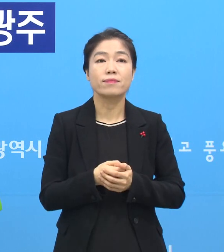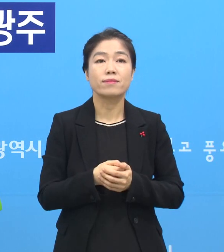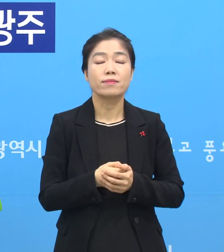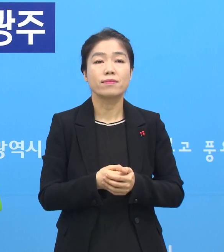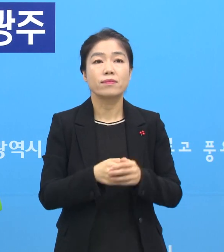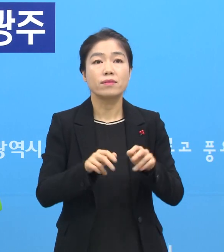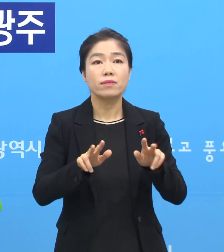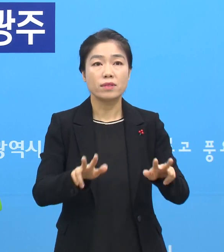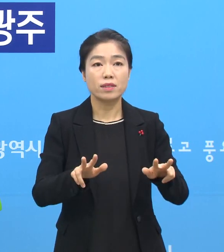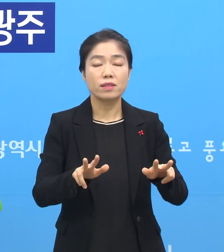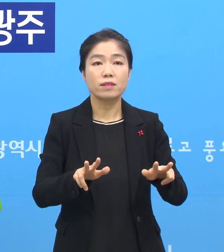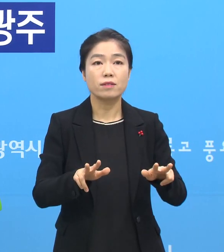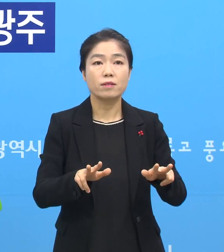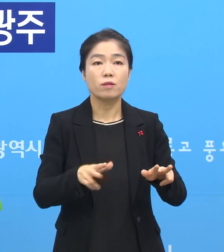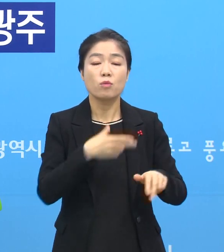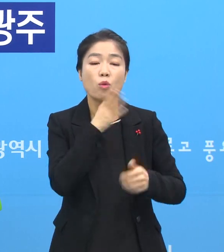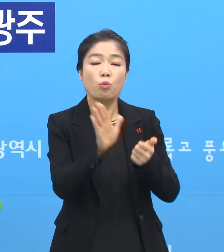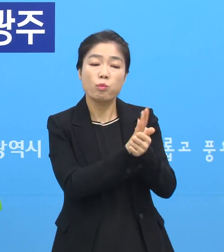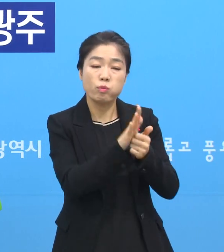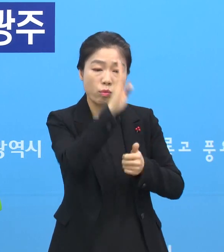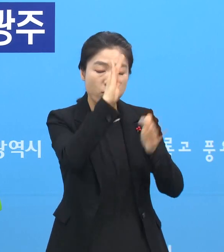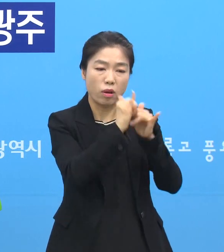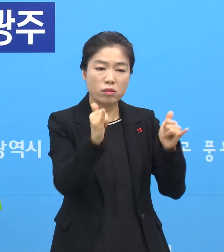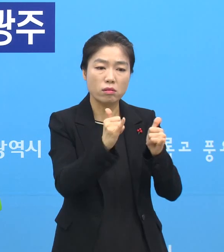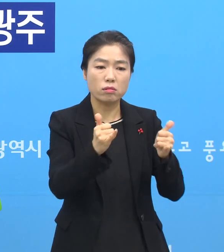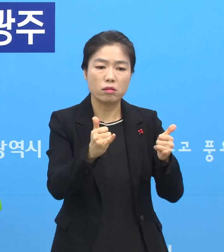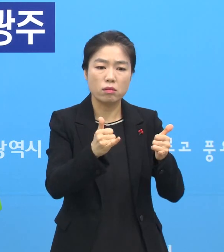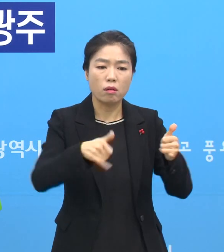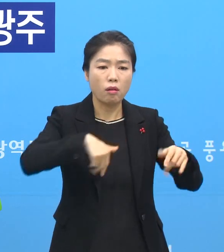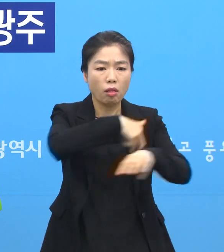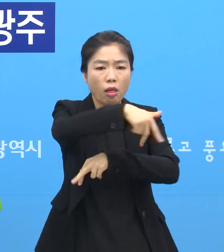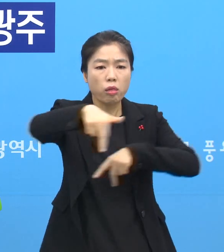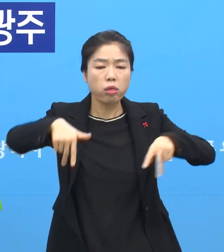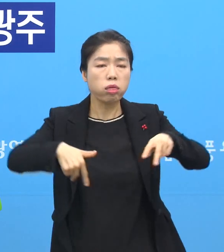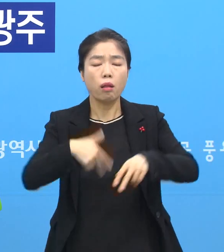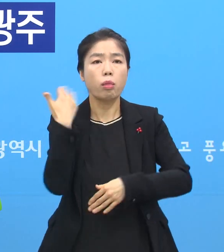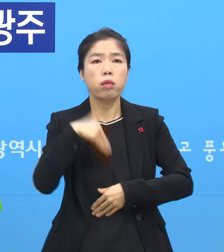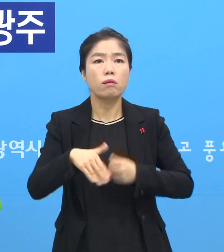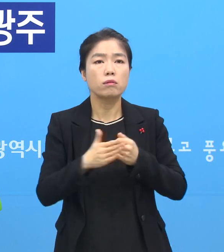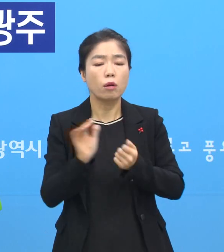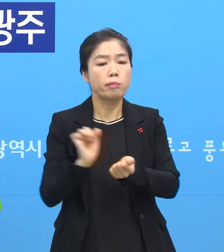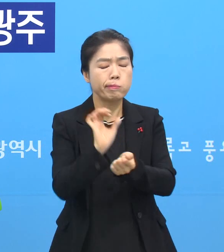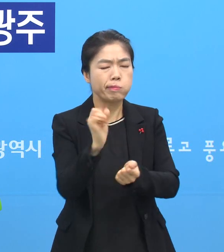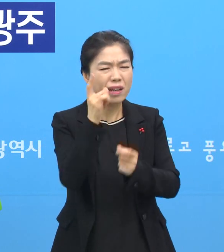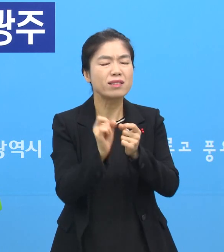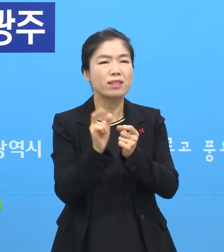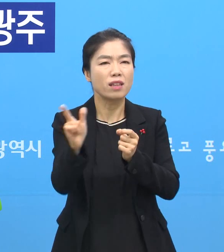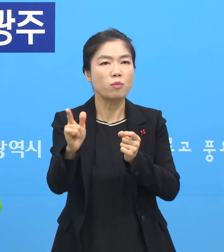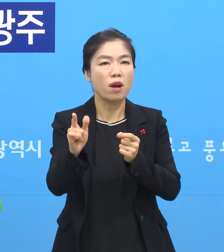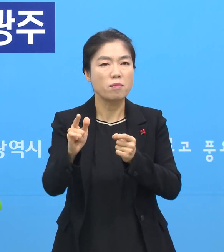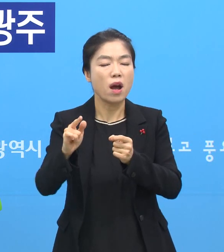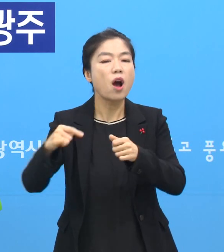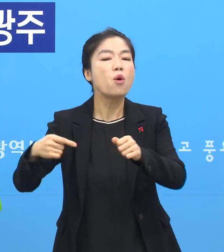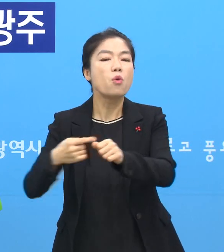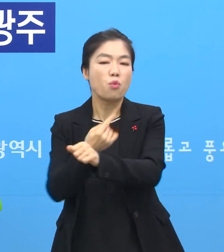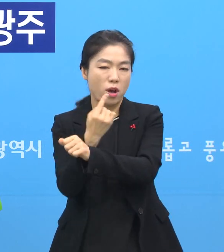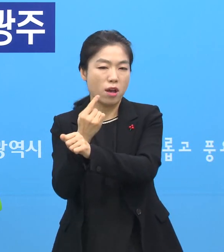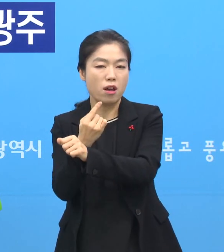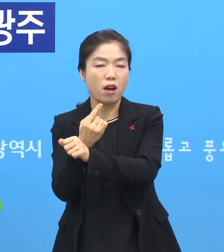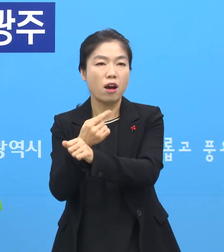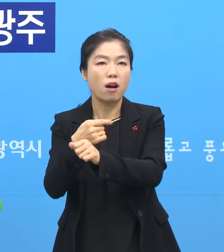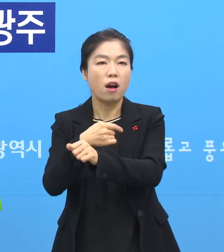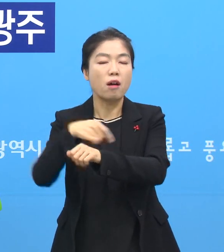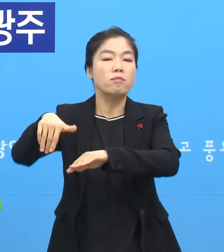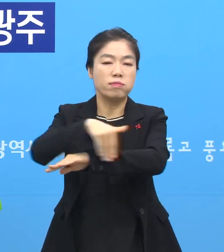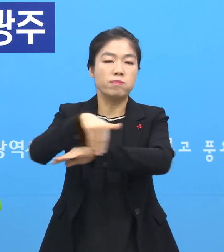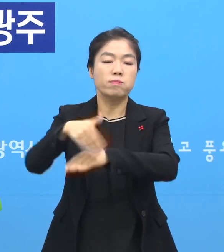지금 아무래도 요양 환자들은 이동이 어렵기 때문에 저희들도 감염원이 주로 외부를 왔다 갔다 할